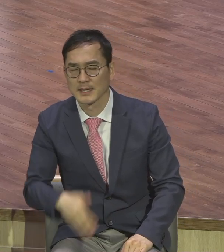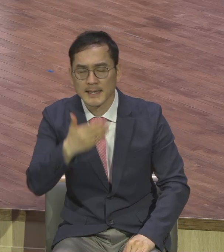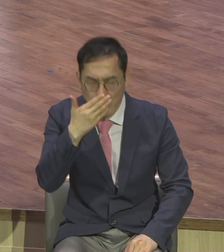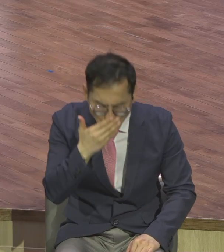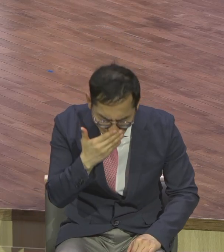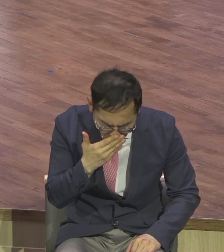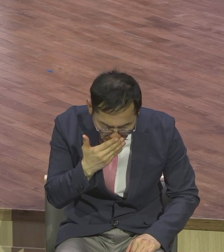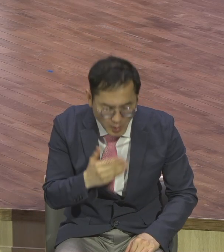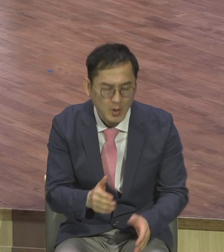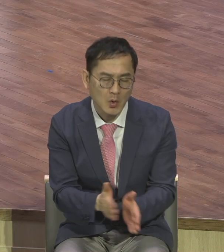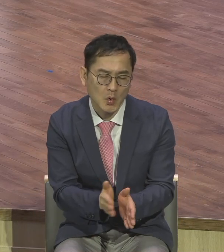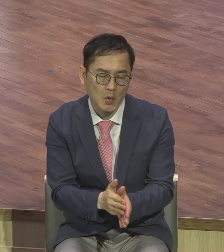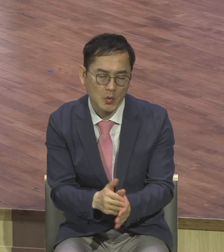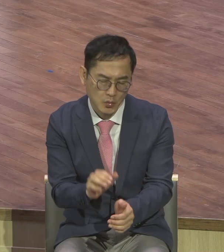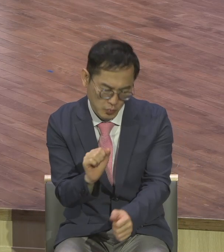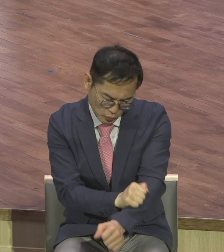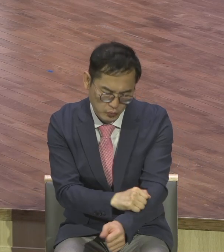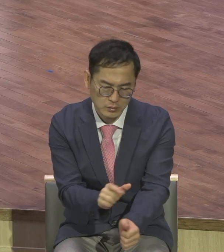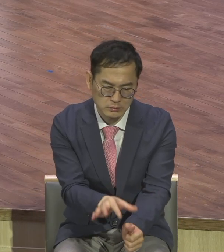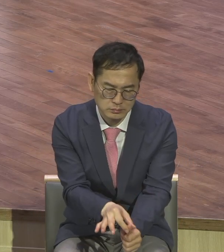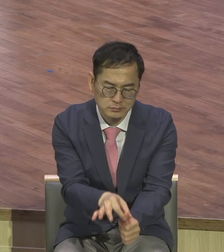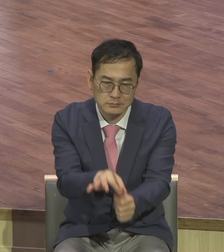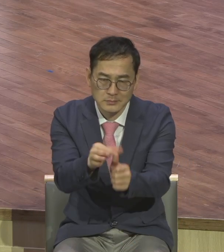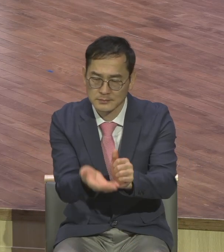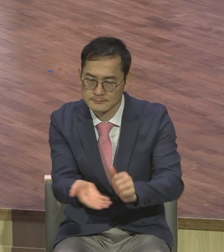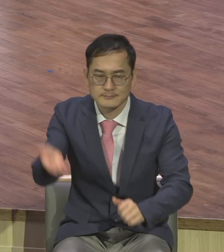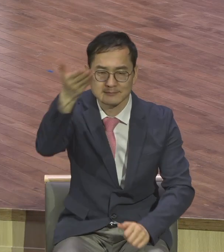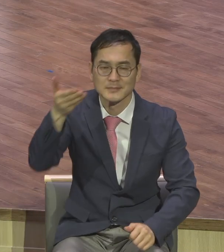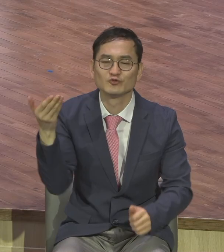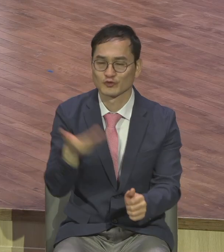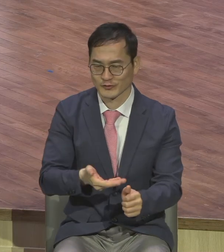빨리 계산 나와야 돼요. 그래야 여러분 살아요.